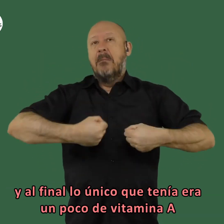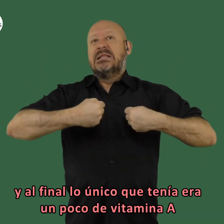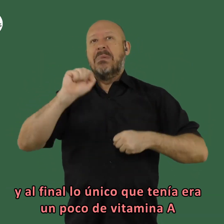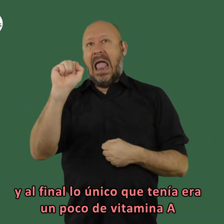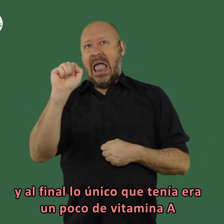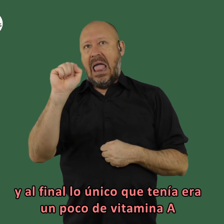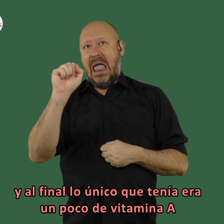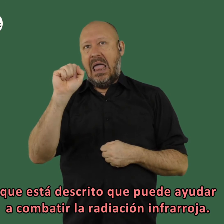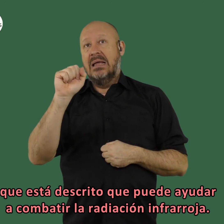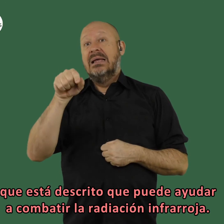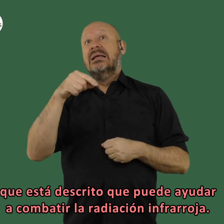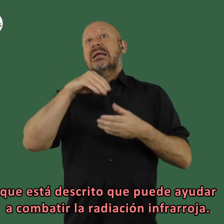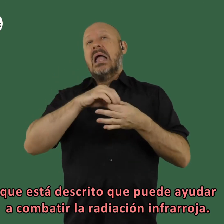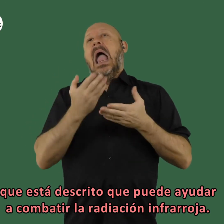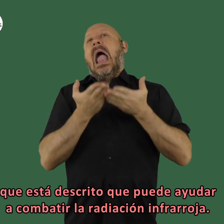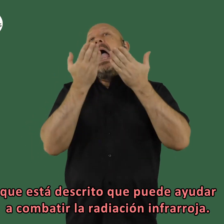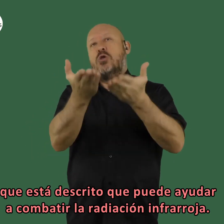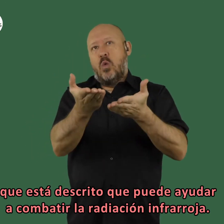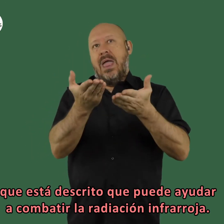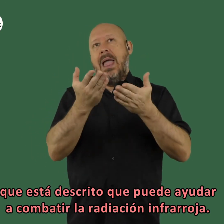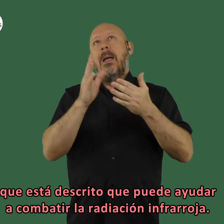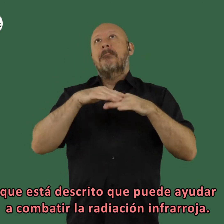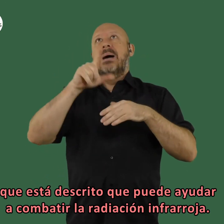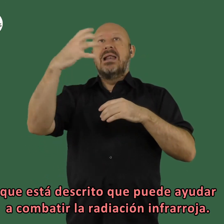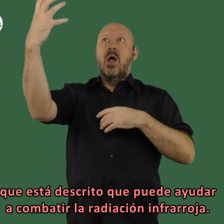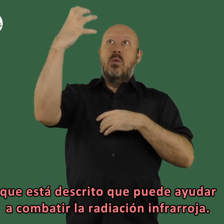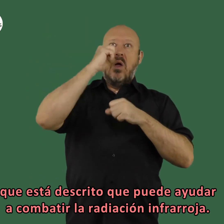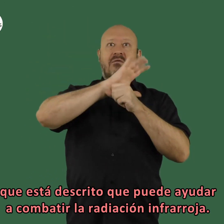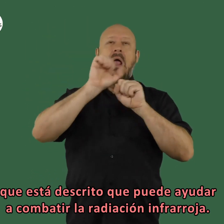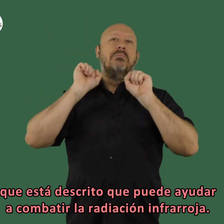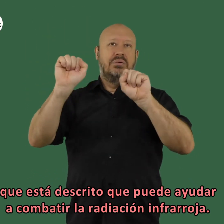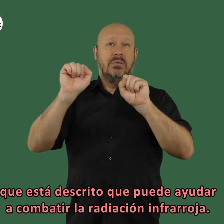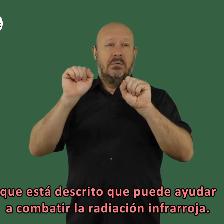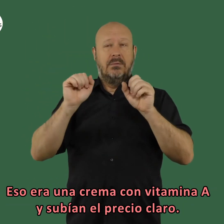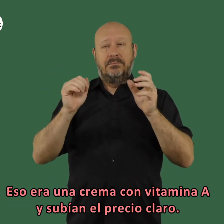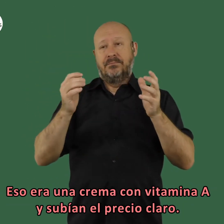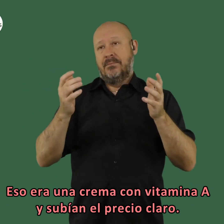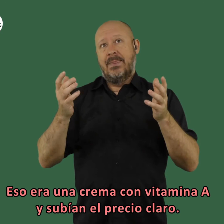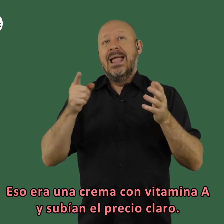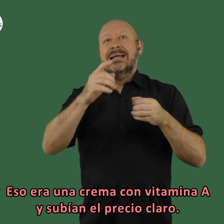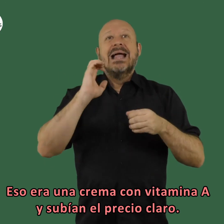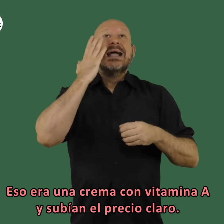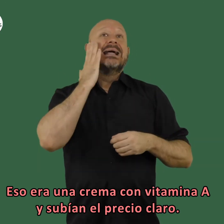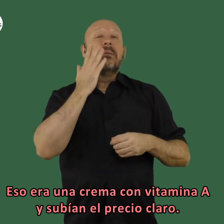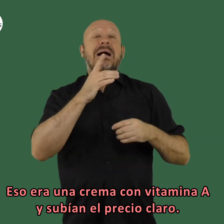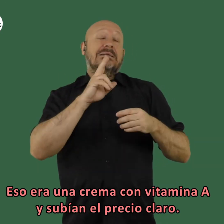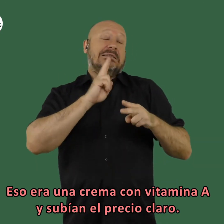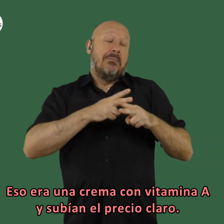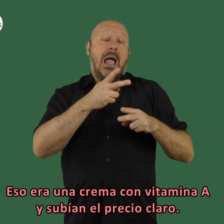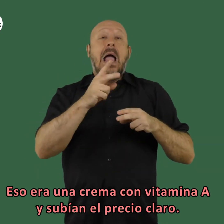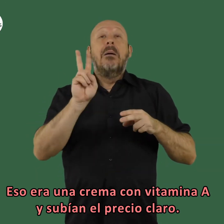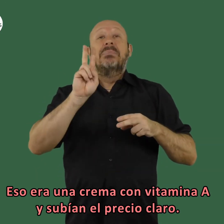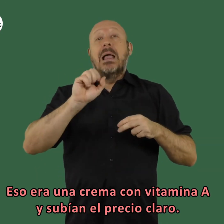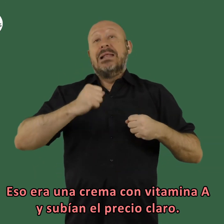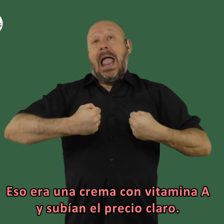único que tenía era un poco de vitamina que está descrito que puede ayudar a combatir la radiación infrarroja eso era una crema con